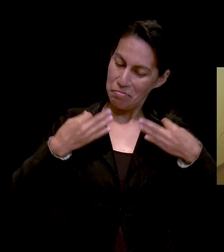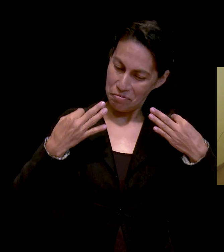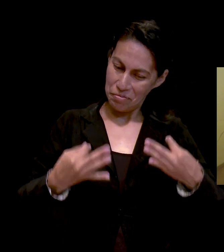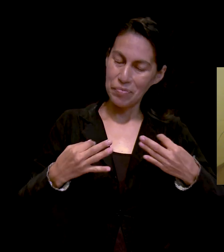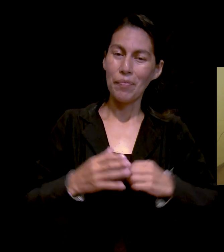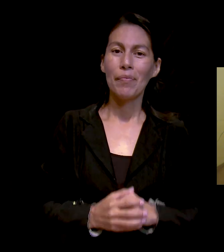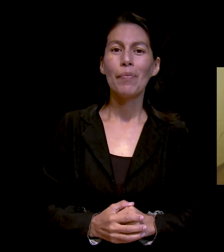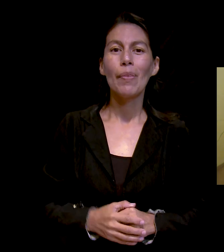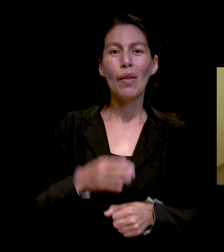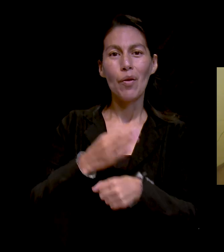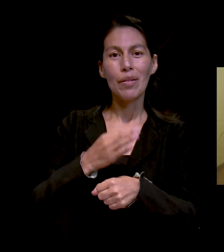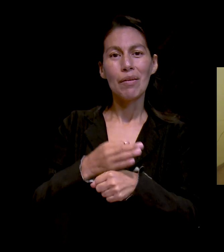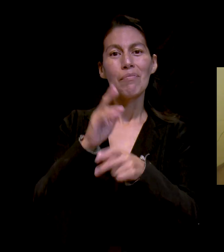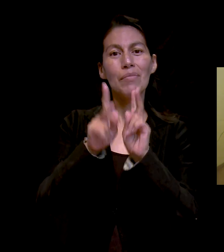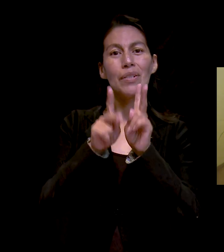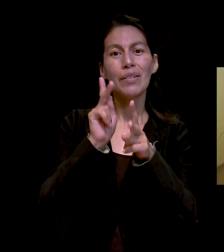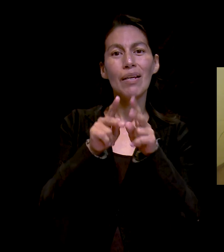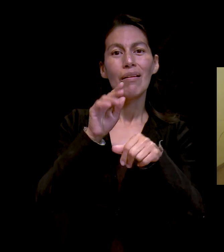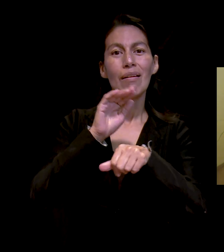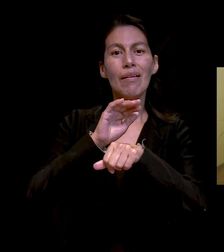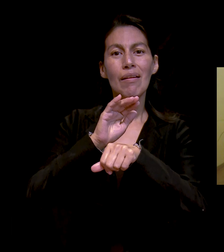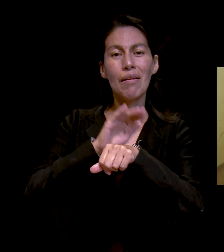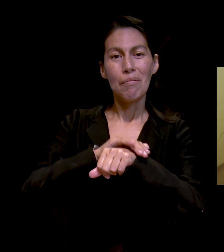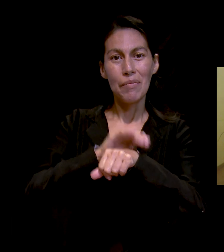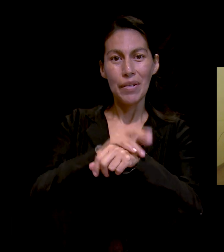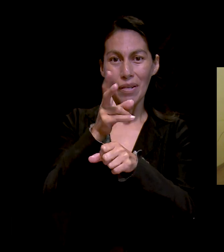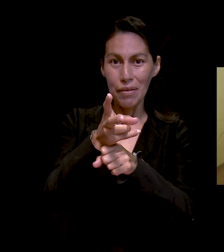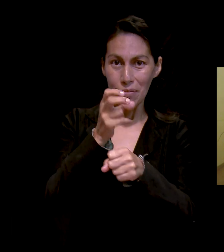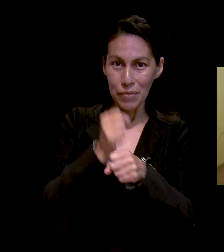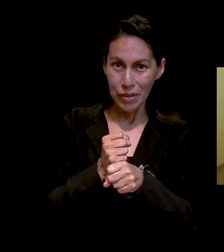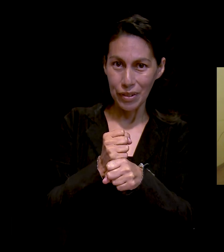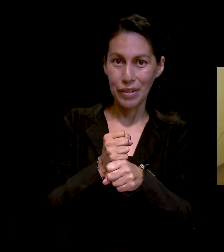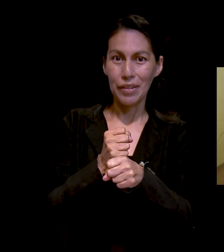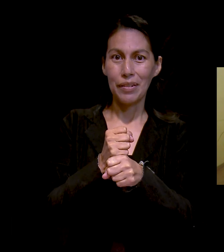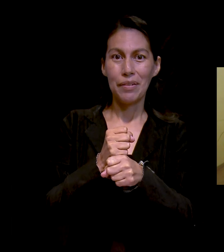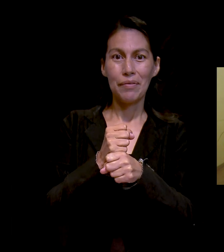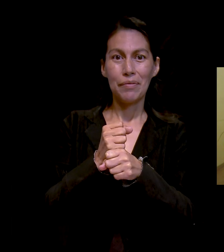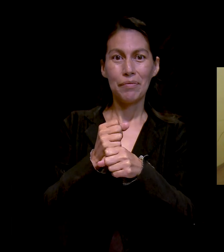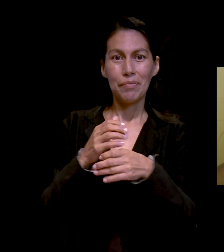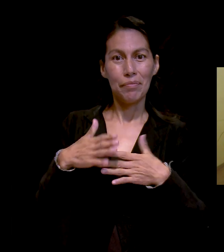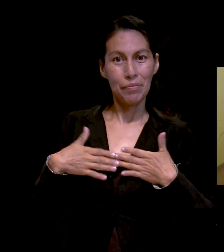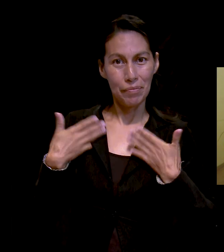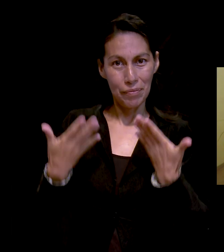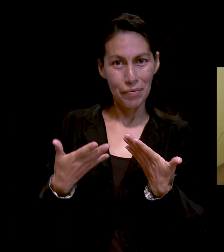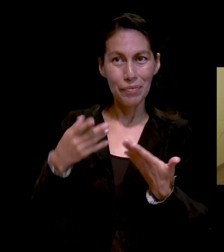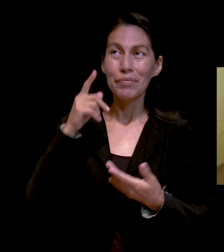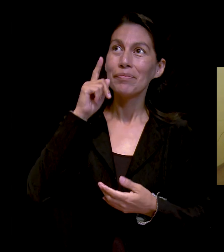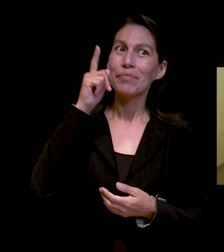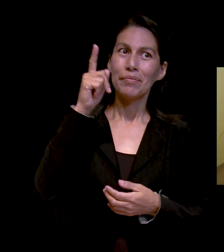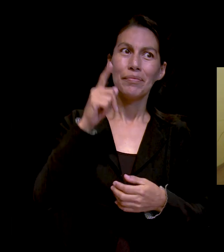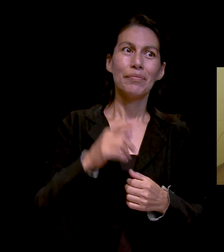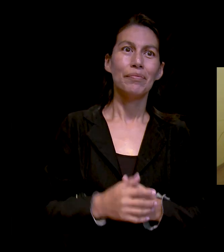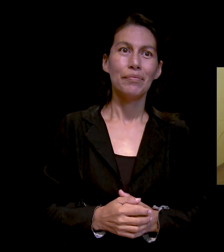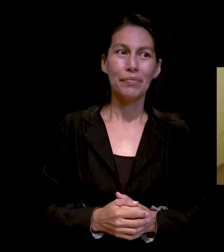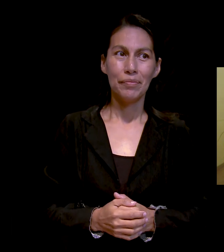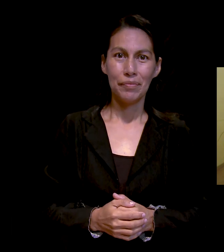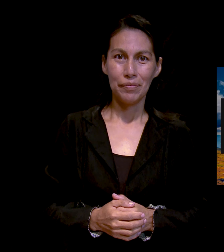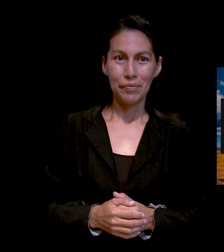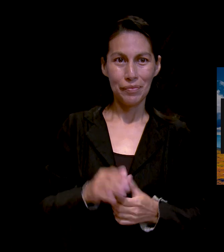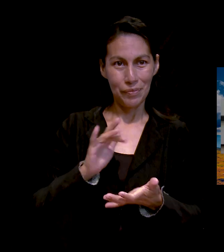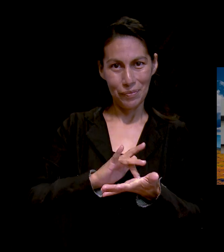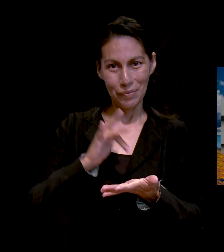Hoy hablaremos con nuestra invitada sobre esto, con Mari Tolentino.